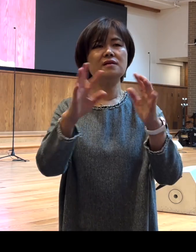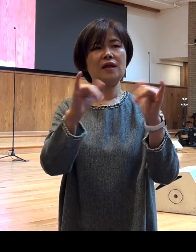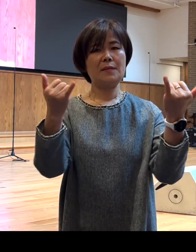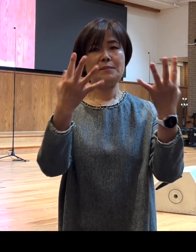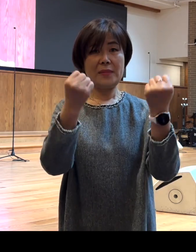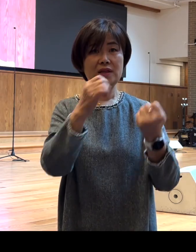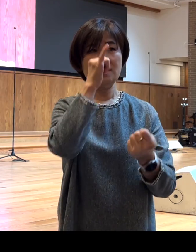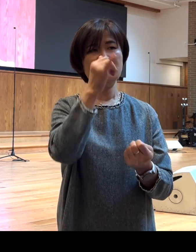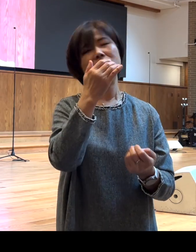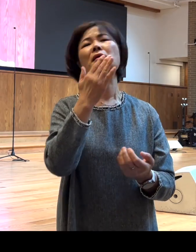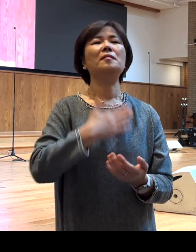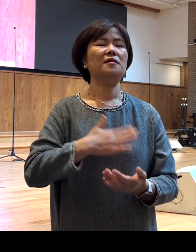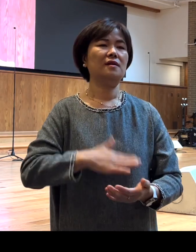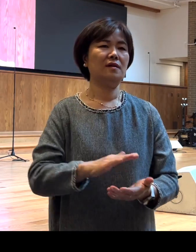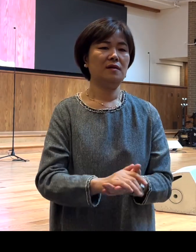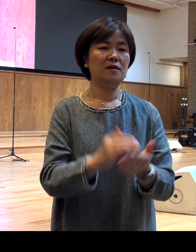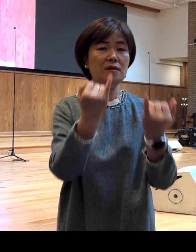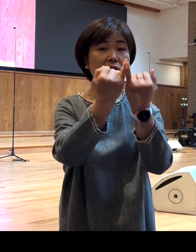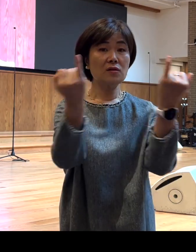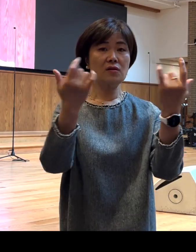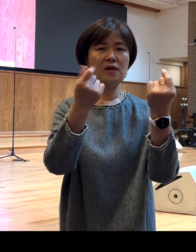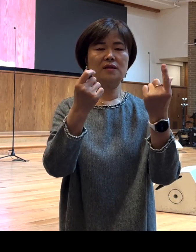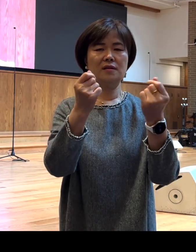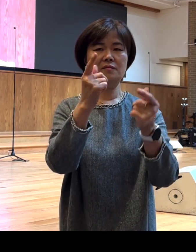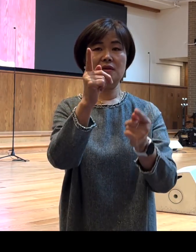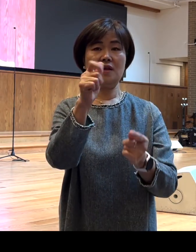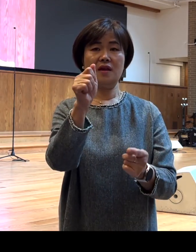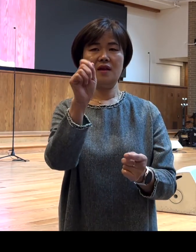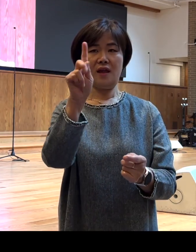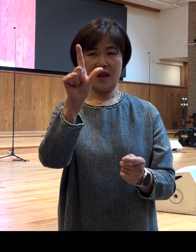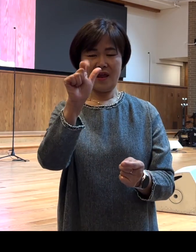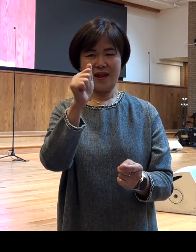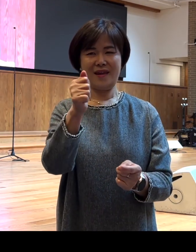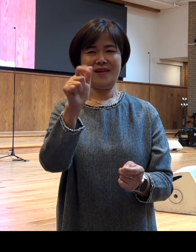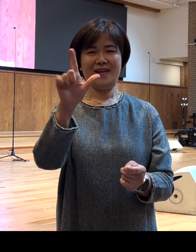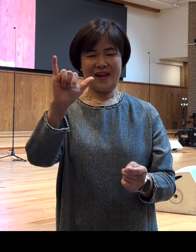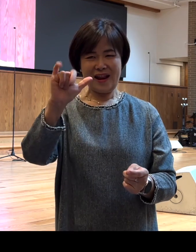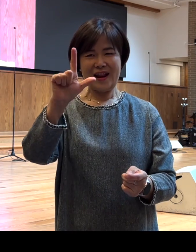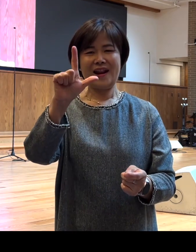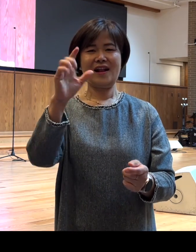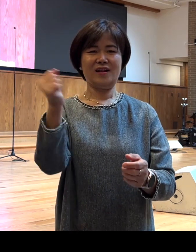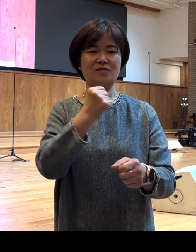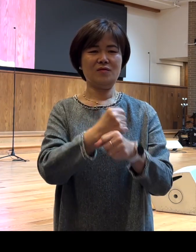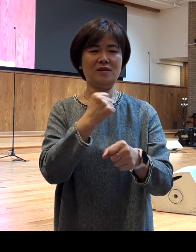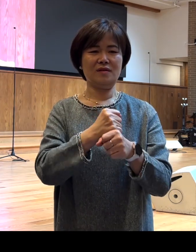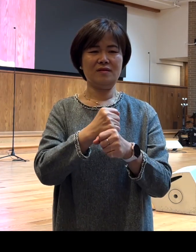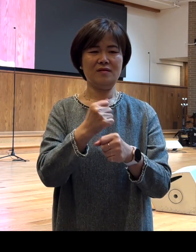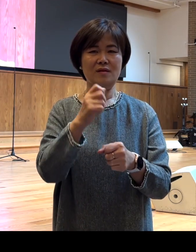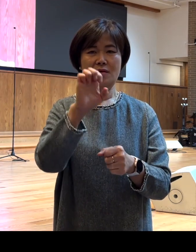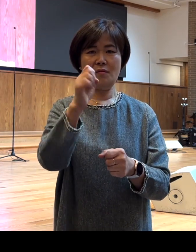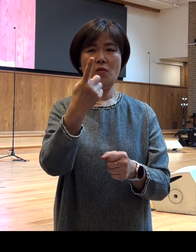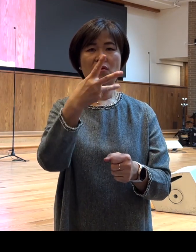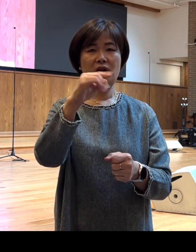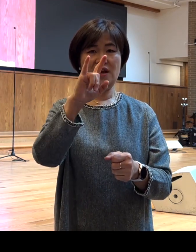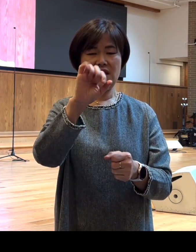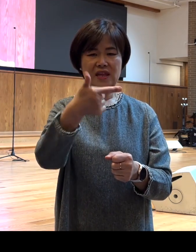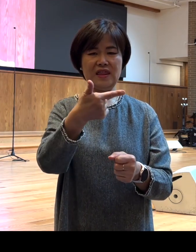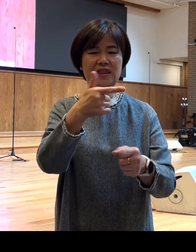여성들도 이 폴을 너무 좋아해가지고요 폴린이라고 하는 이름을 사용하기도 합니다 그럼